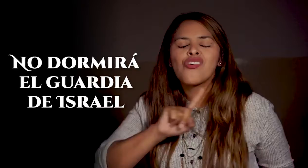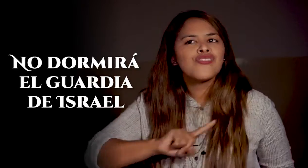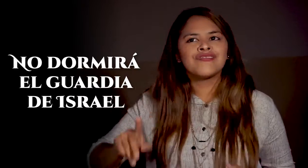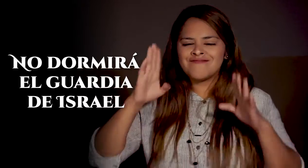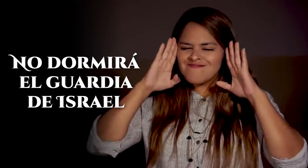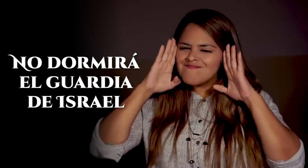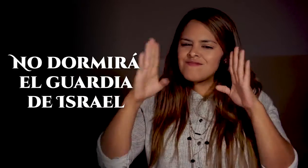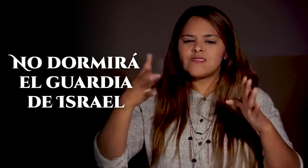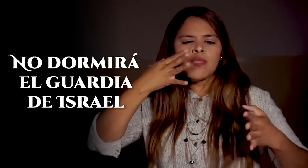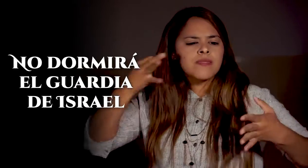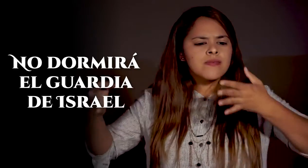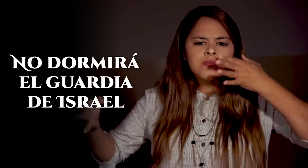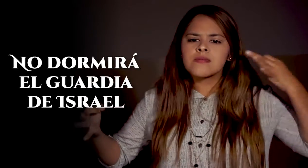guardia de Israel